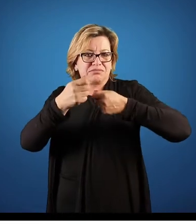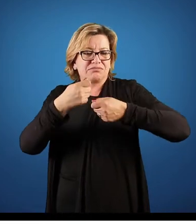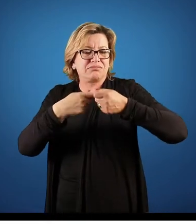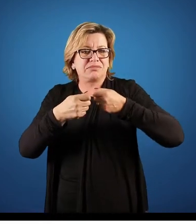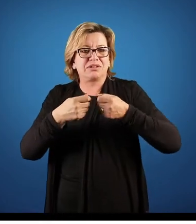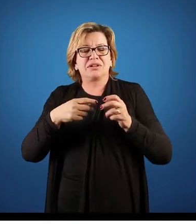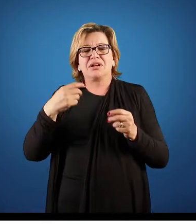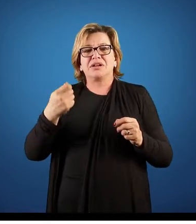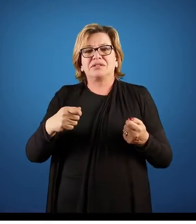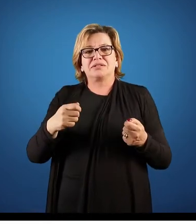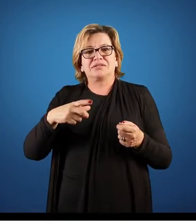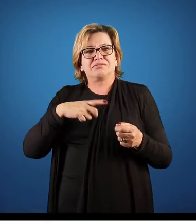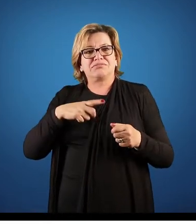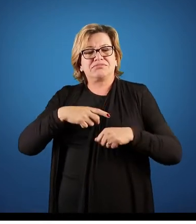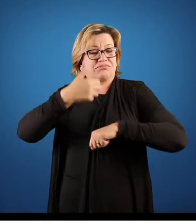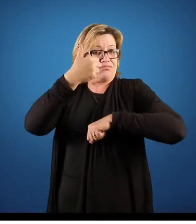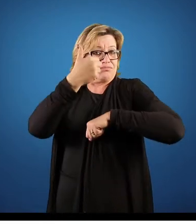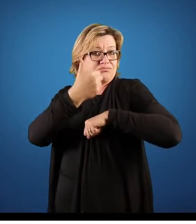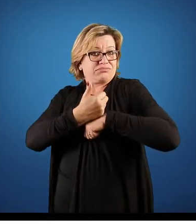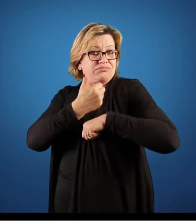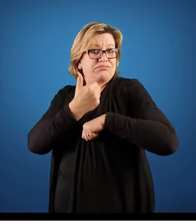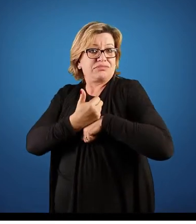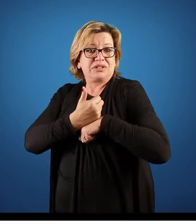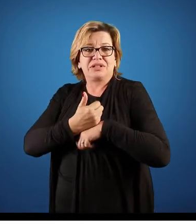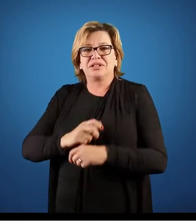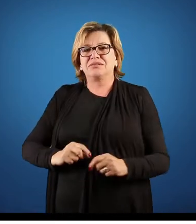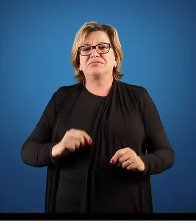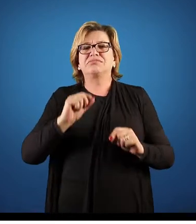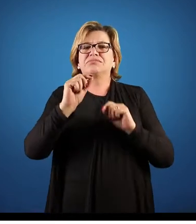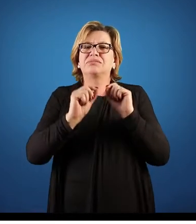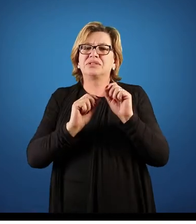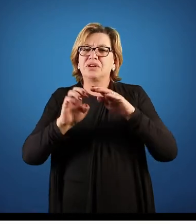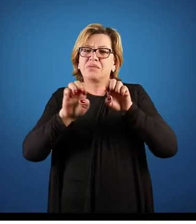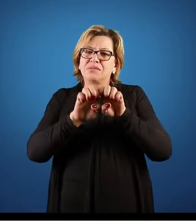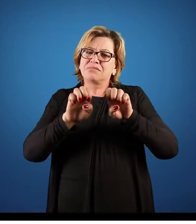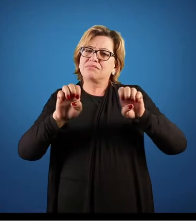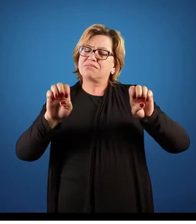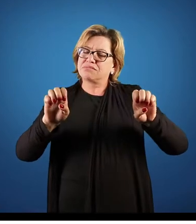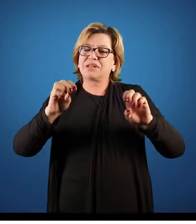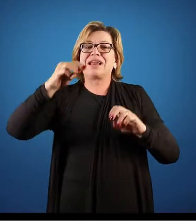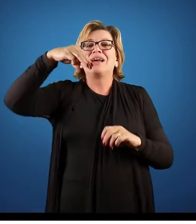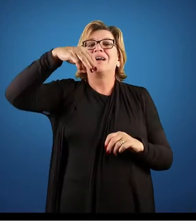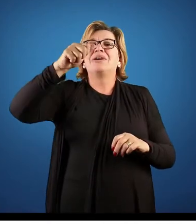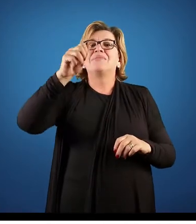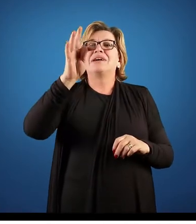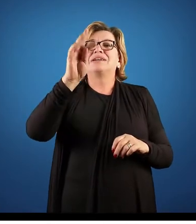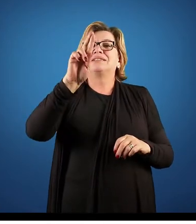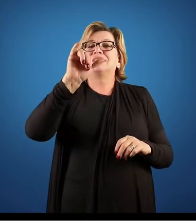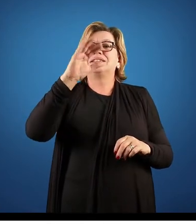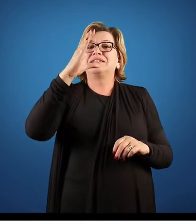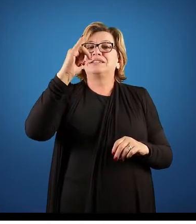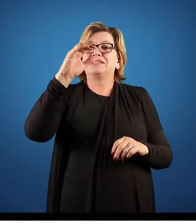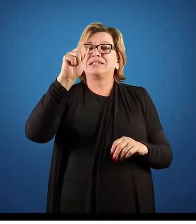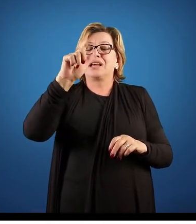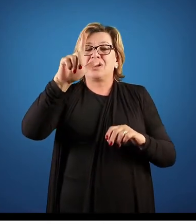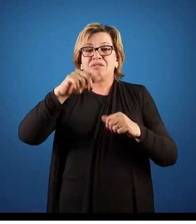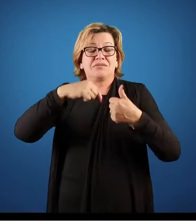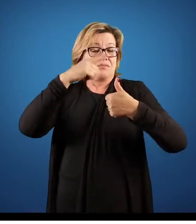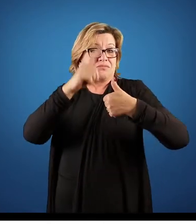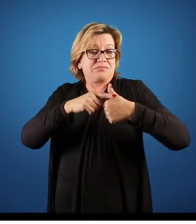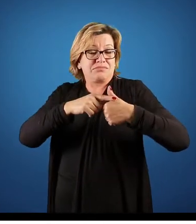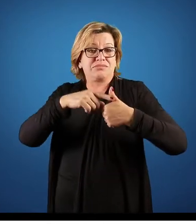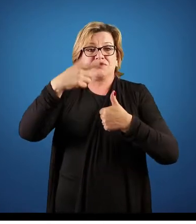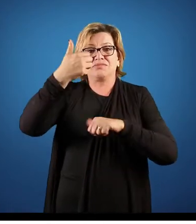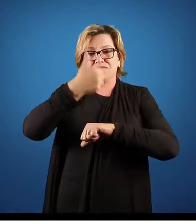ter a diretoria, daí preciso pensar uma estrutura matricial, a diretoria, depois eu vou ter os